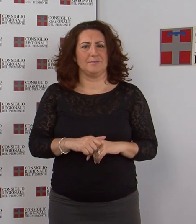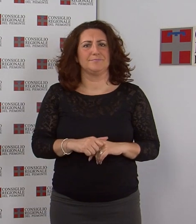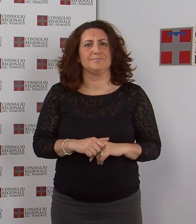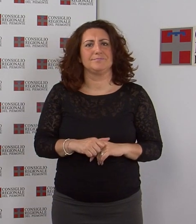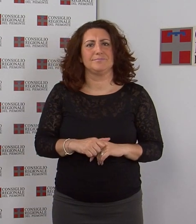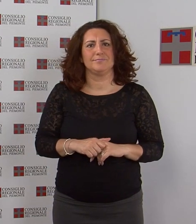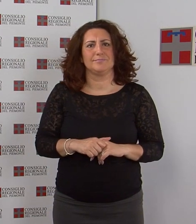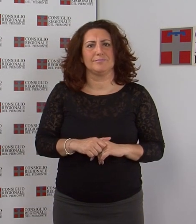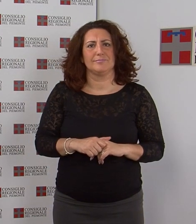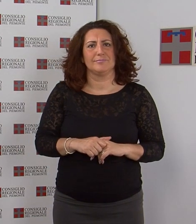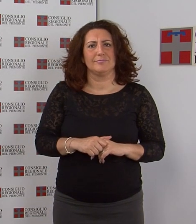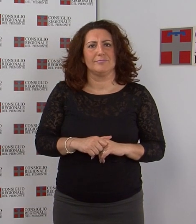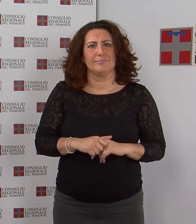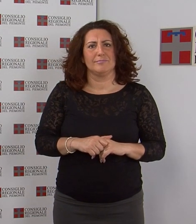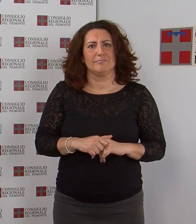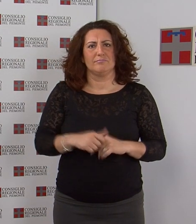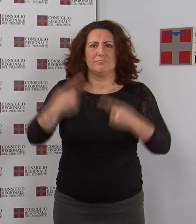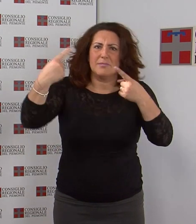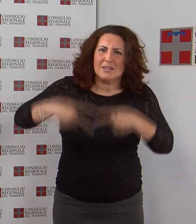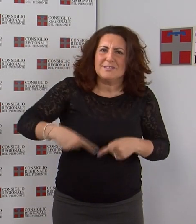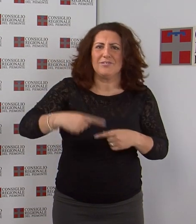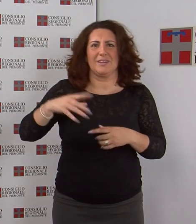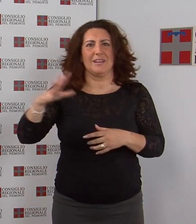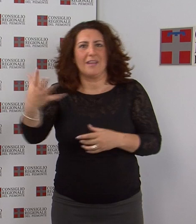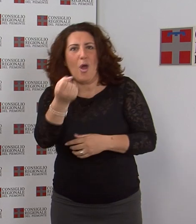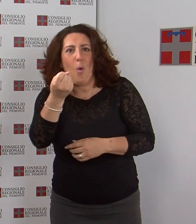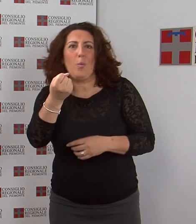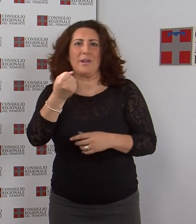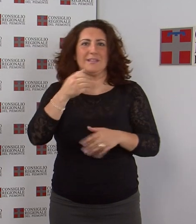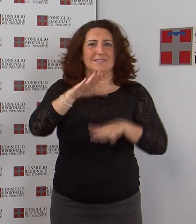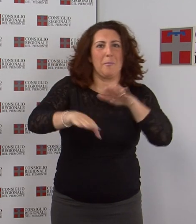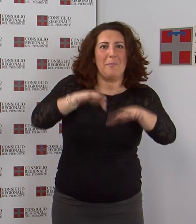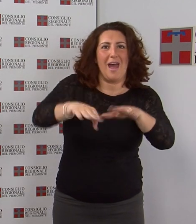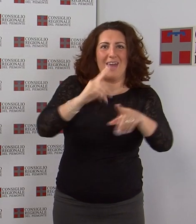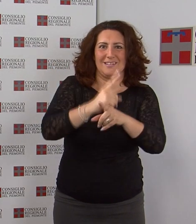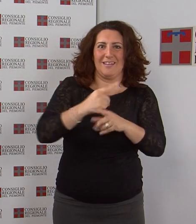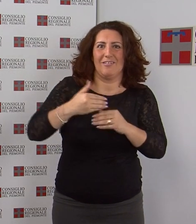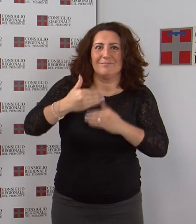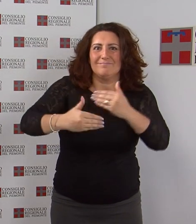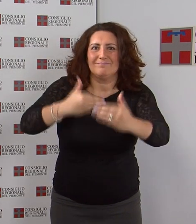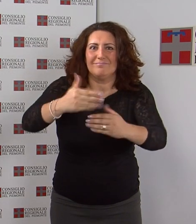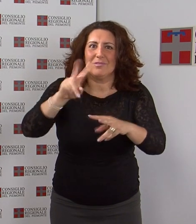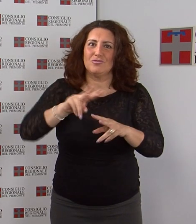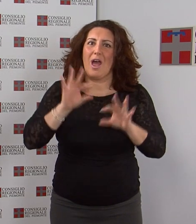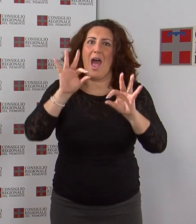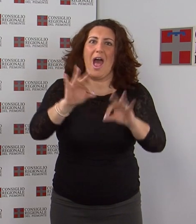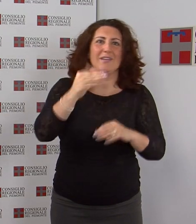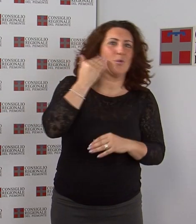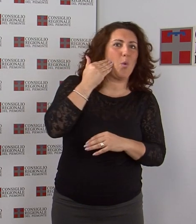obiettivi. Le conquiste, le sfide e i passi ancora da compiere perché la parità fra uomo e donna diventi effettiva, sono stati al centro